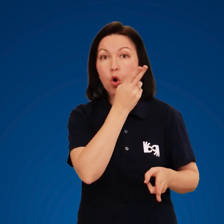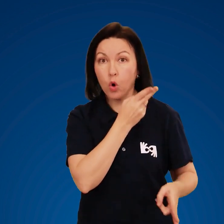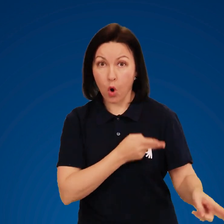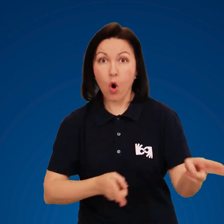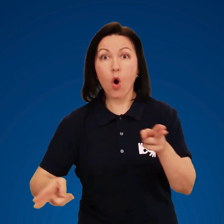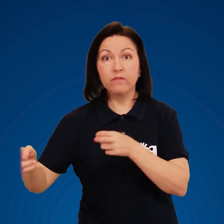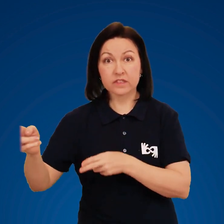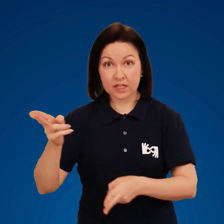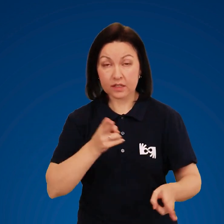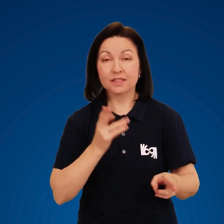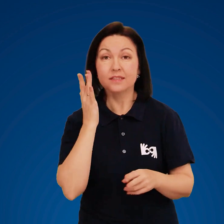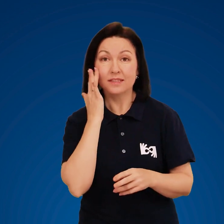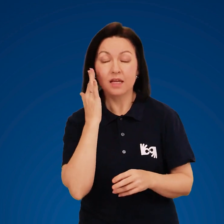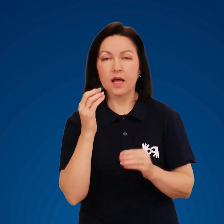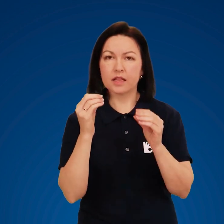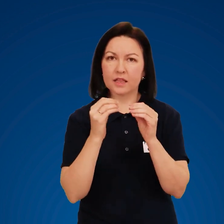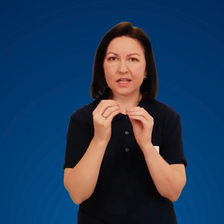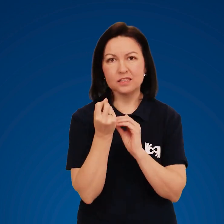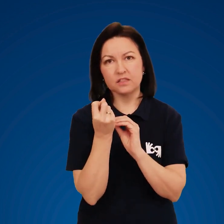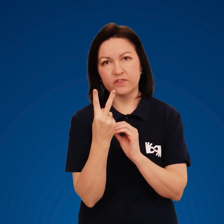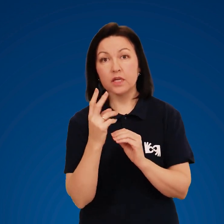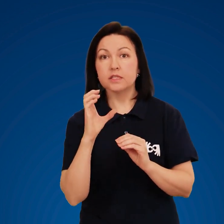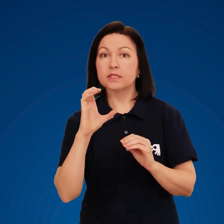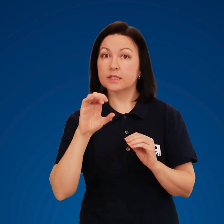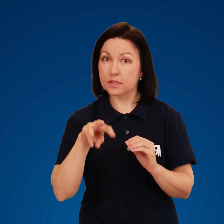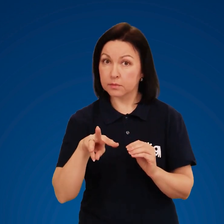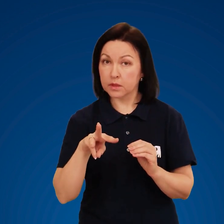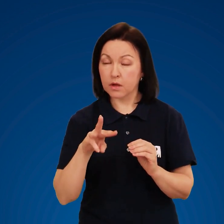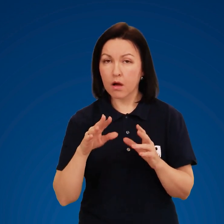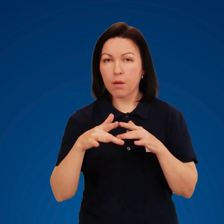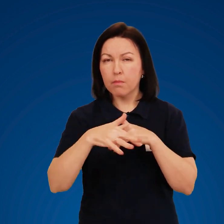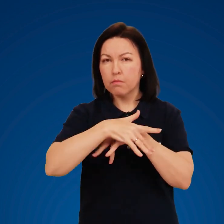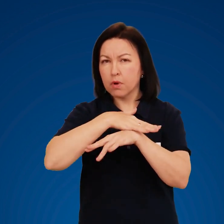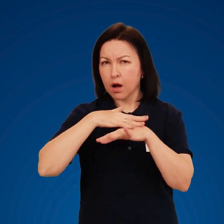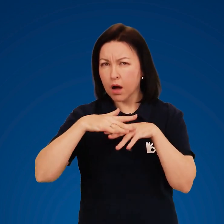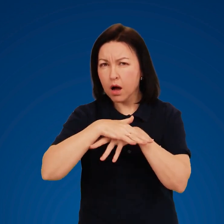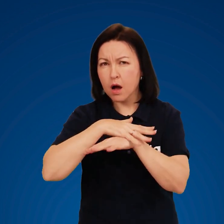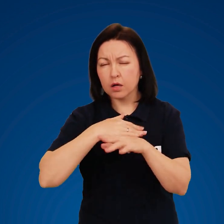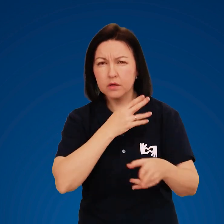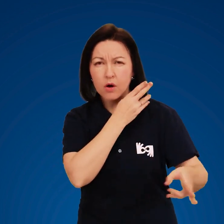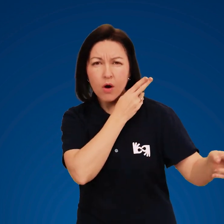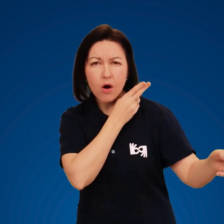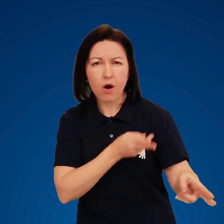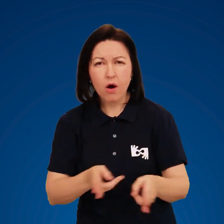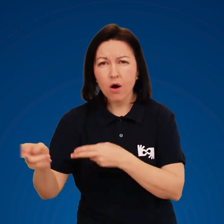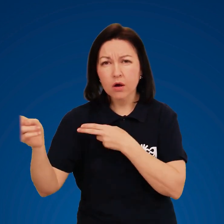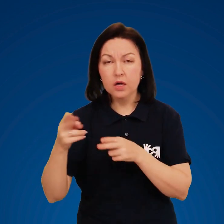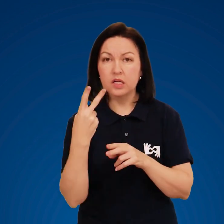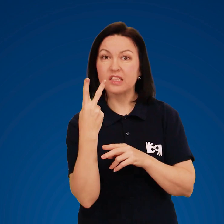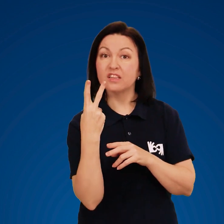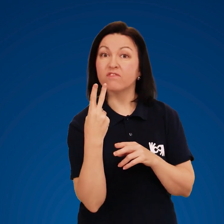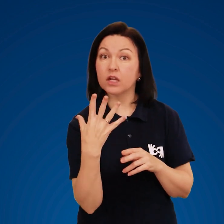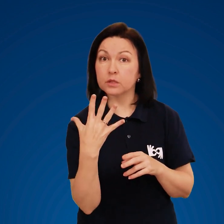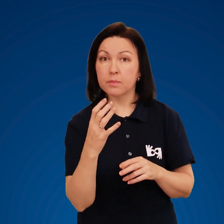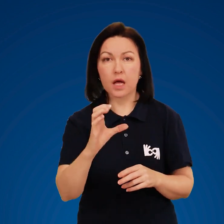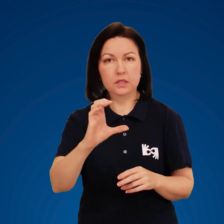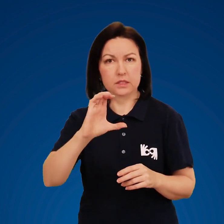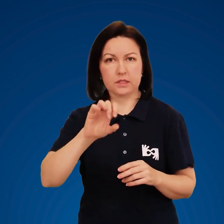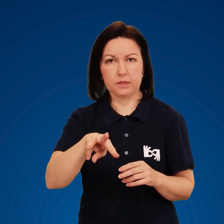Для обладнання ковзанки не менше 10-12 сантиметрів. Масове катання